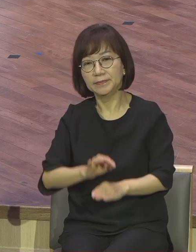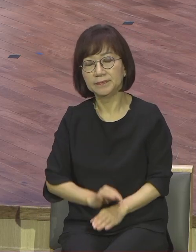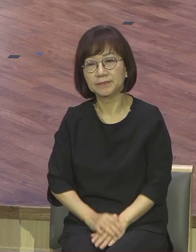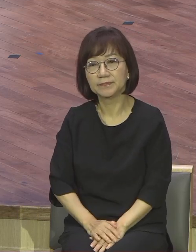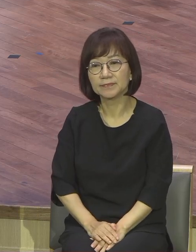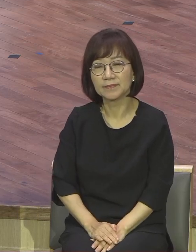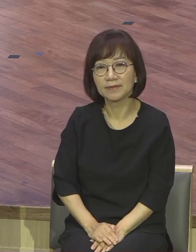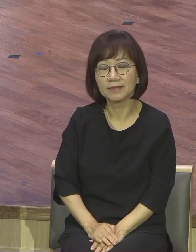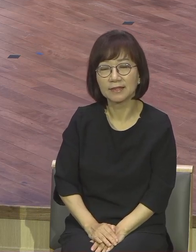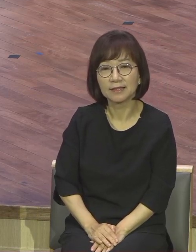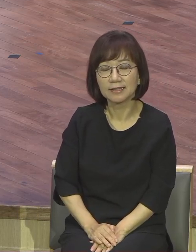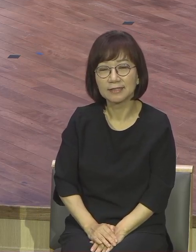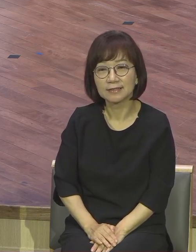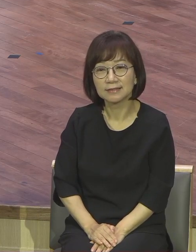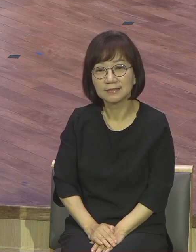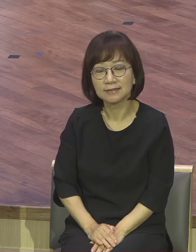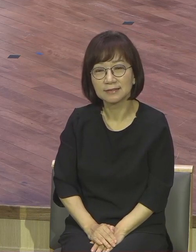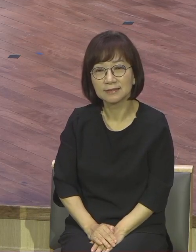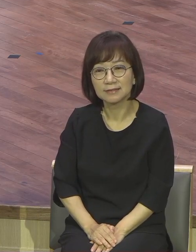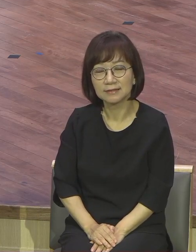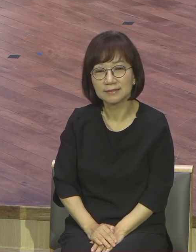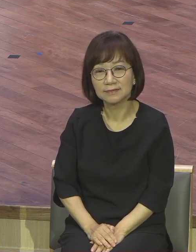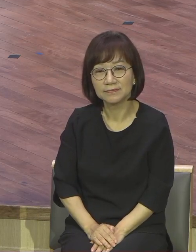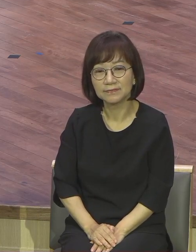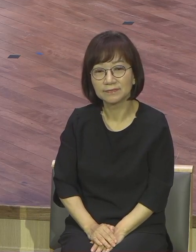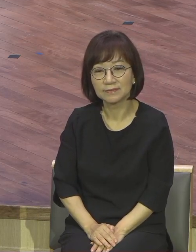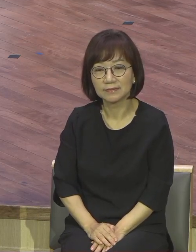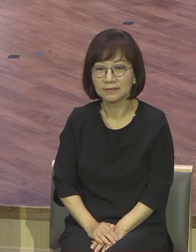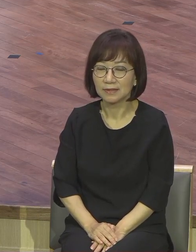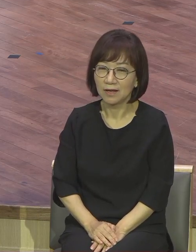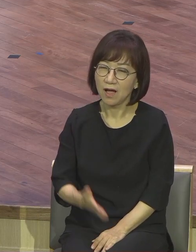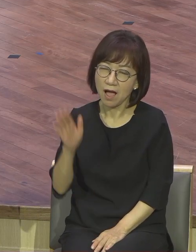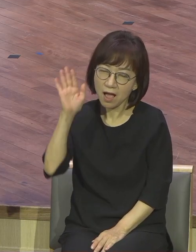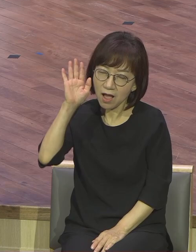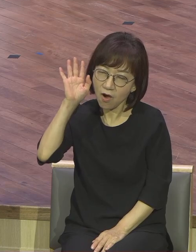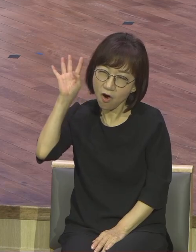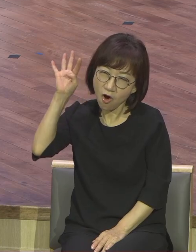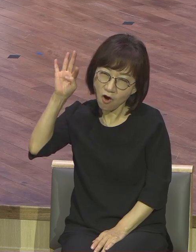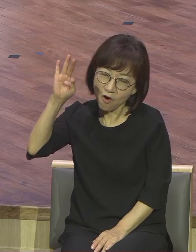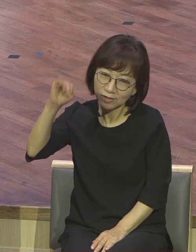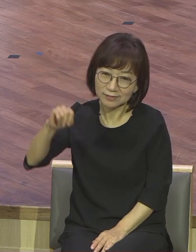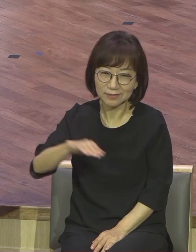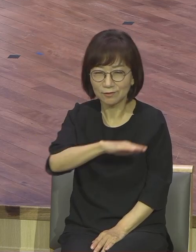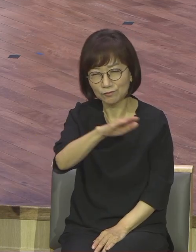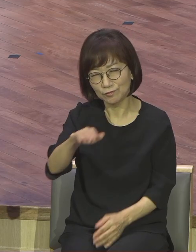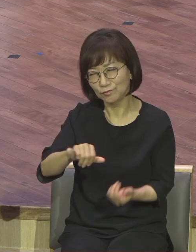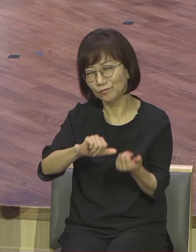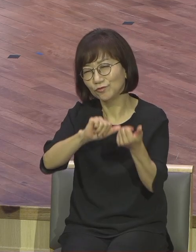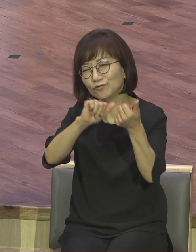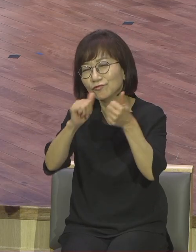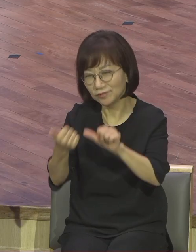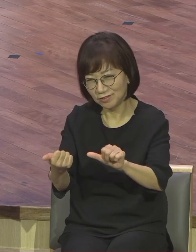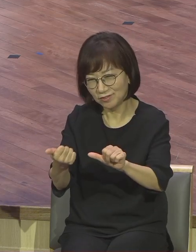어느 순간 우리 인생의 종말이 옵니다. 언제 올지 어디서 올지 아무도 모릅니다.